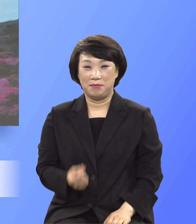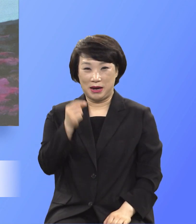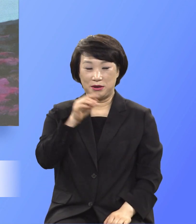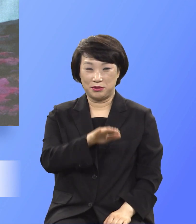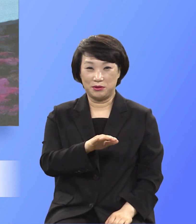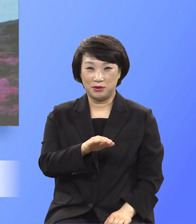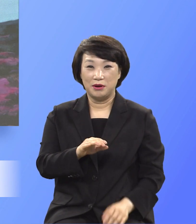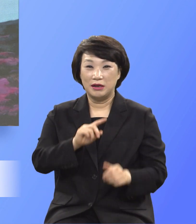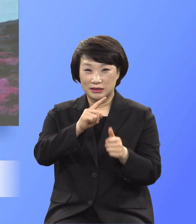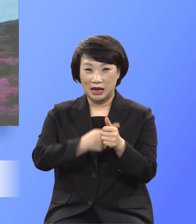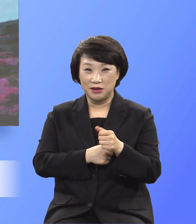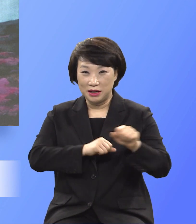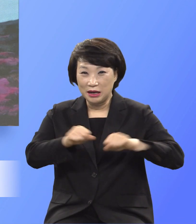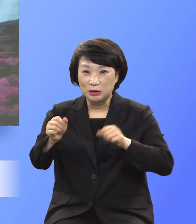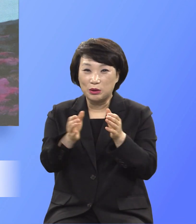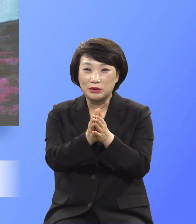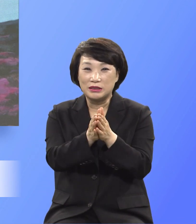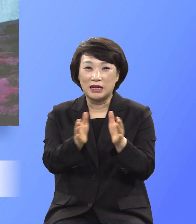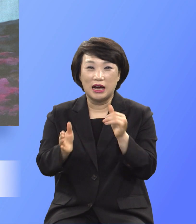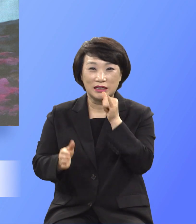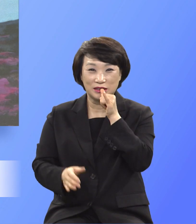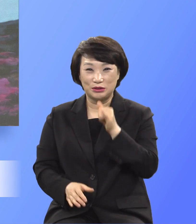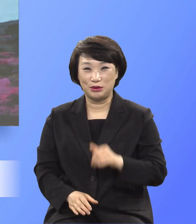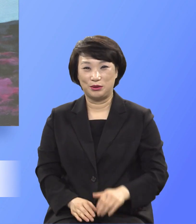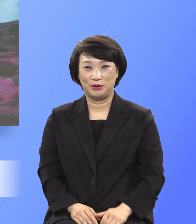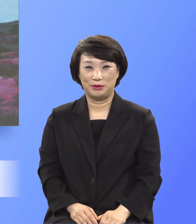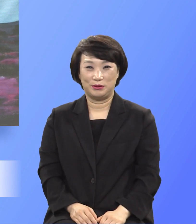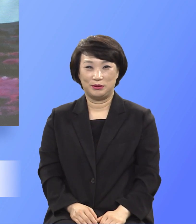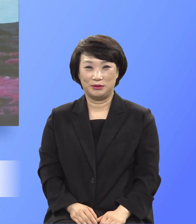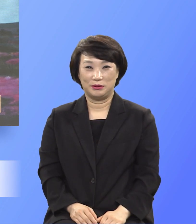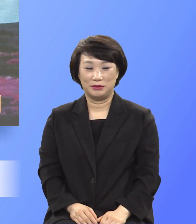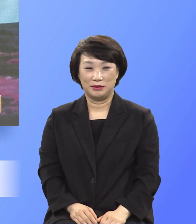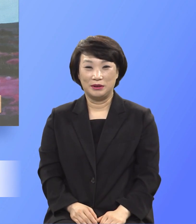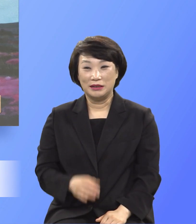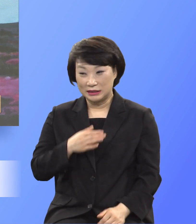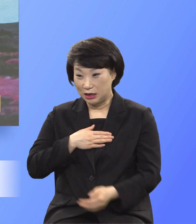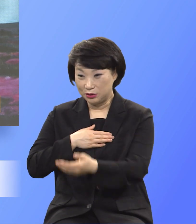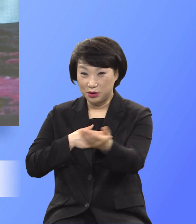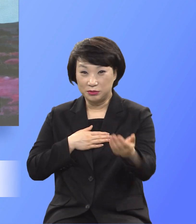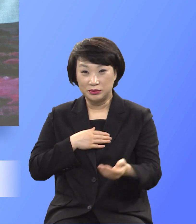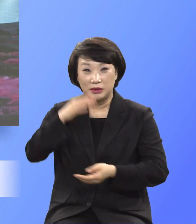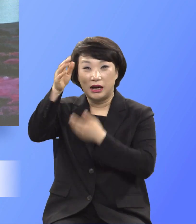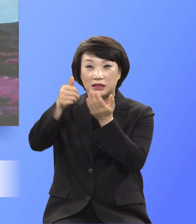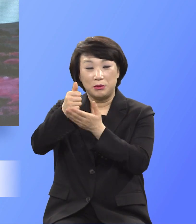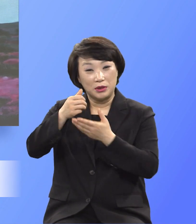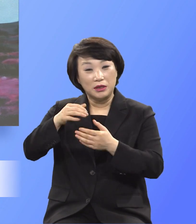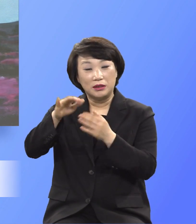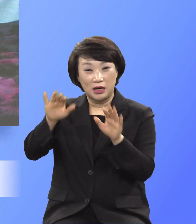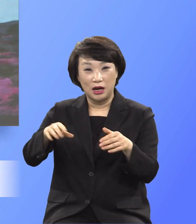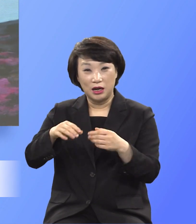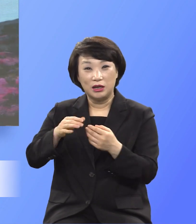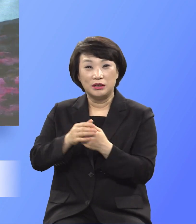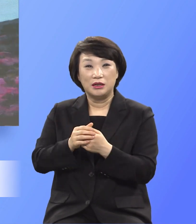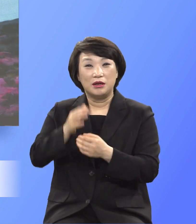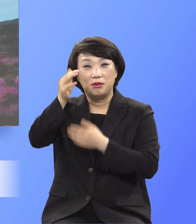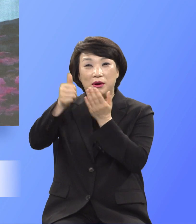끌려가듯이 순종하며 가는 것입니다. 여러분들에게 하나님을 경험과 하나님 말씀의 이